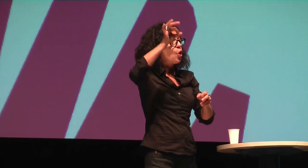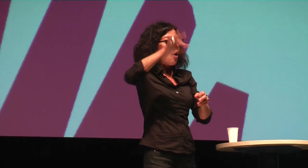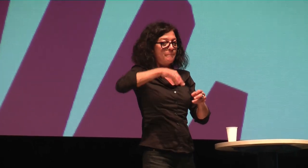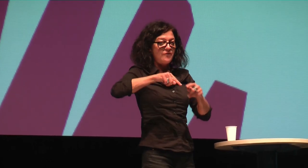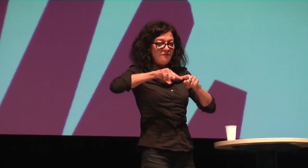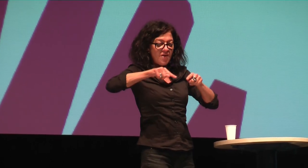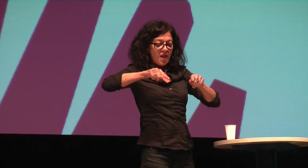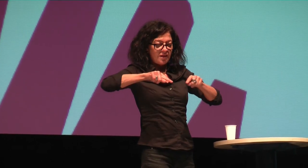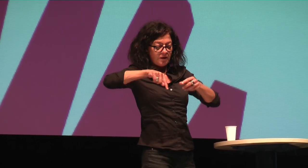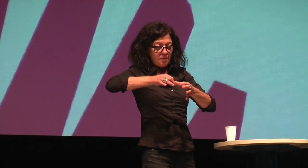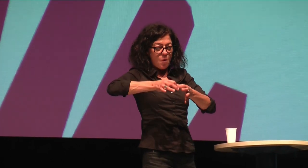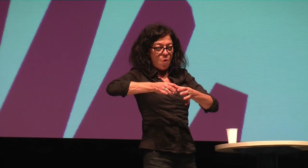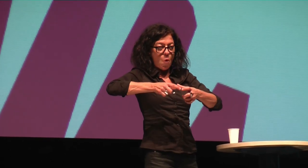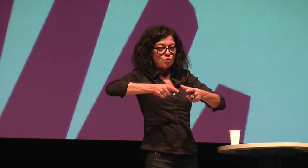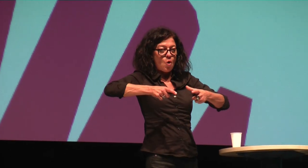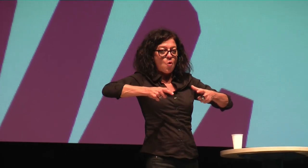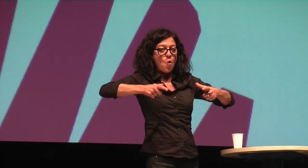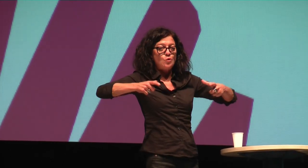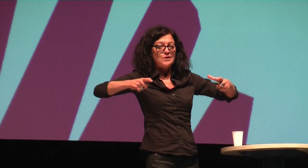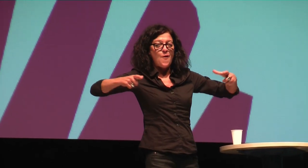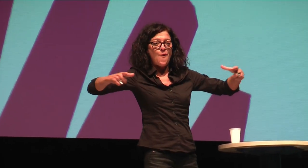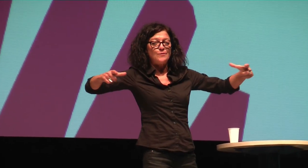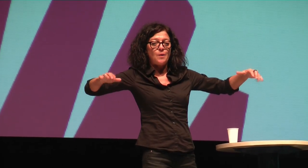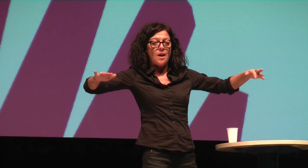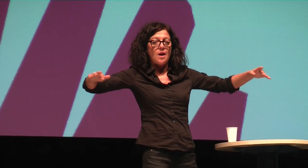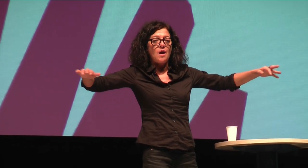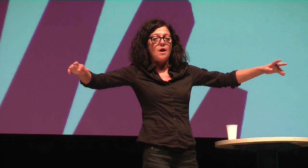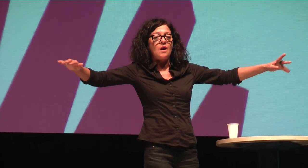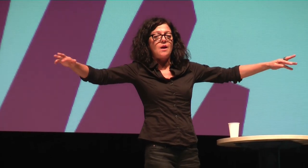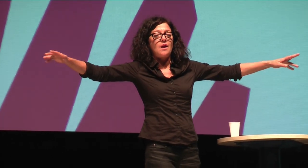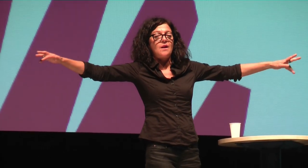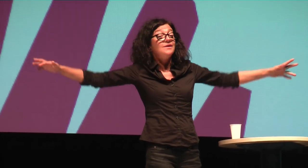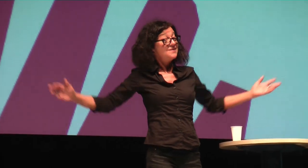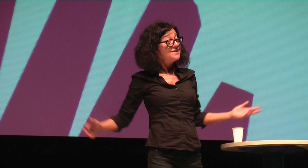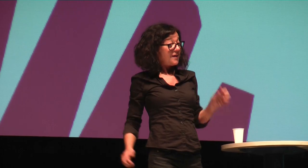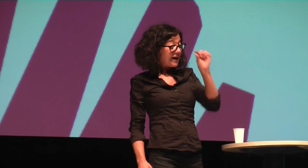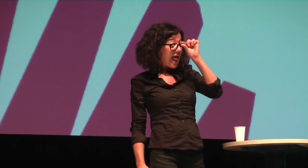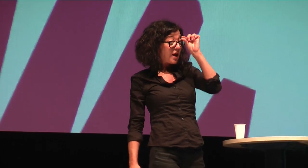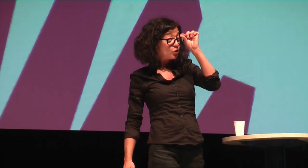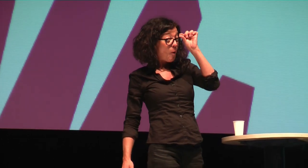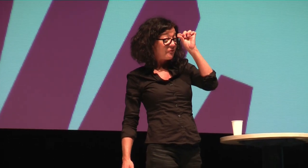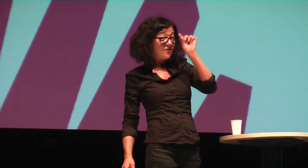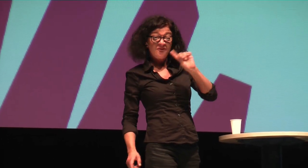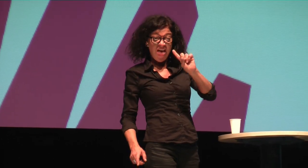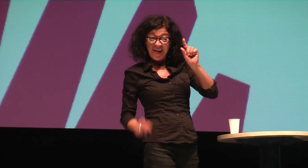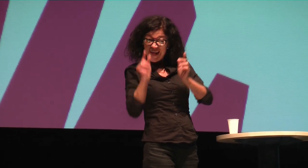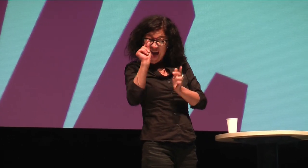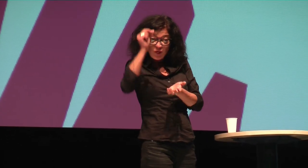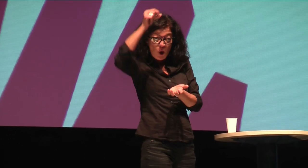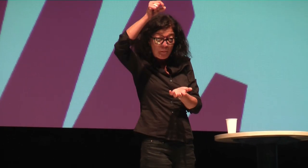ändern. Das wird nicht von heute auf morgen geschehen, sondern das wird erstmal nur ein Tropfen auf dem heißen Stein sein, aber auch dieser Tropfen,